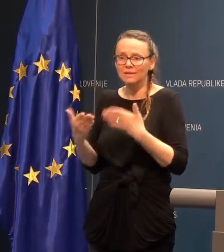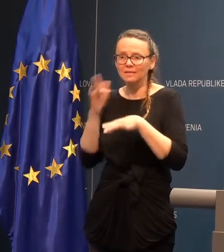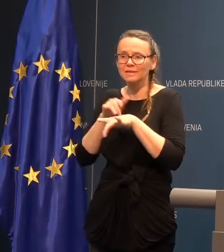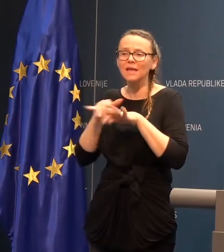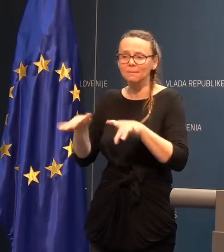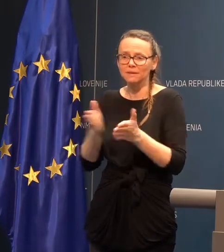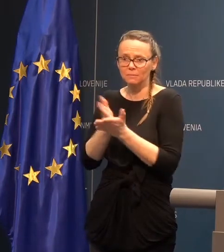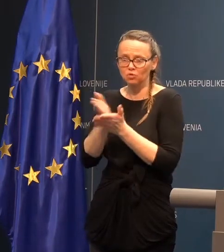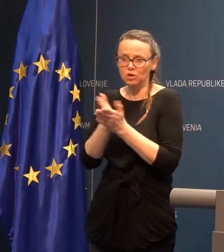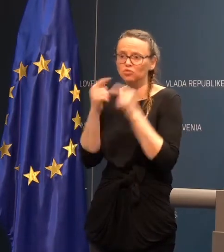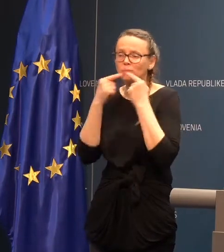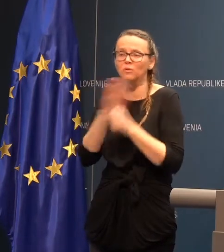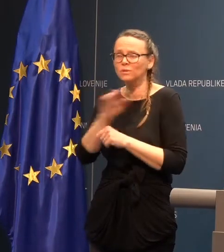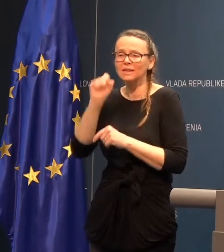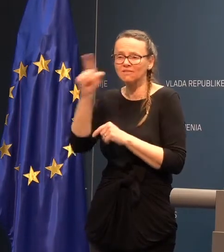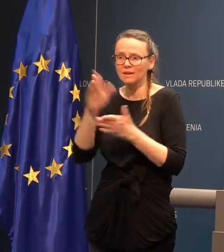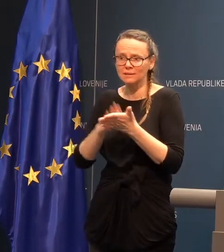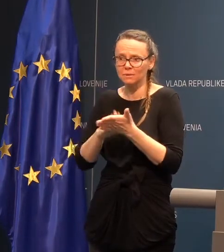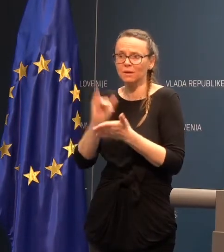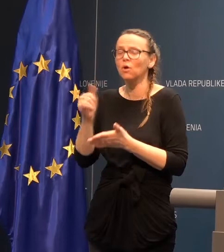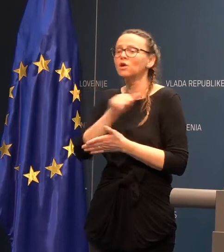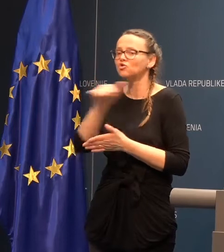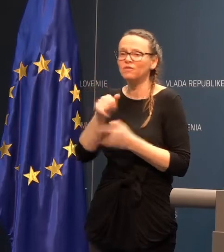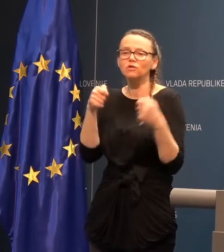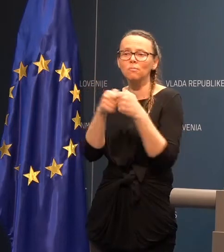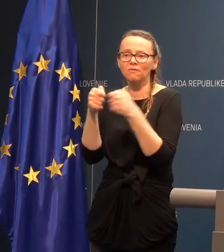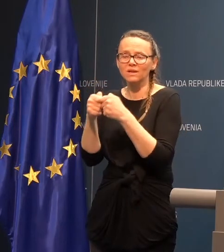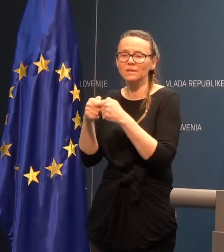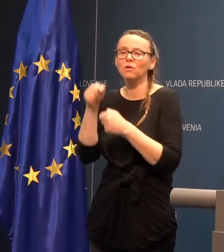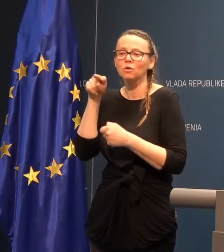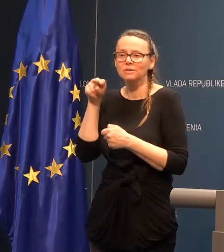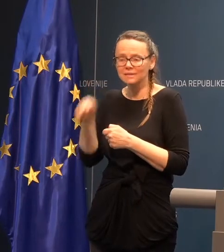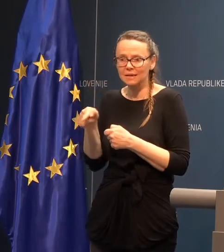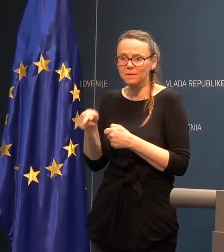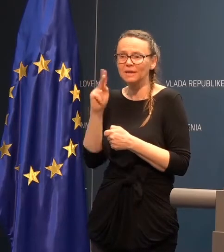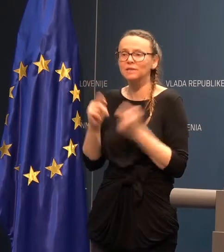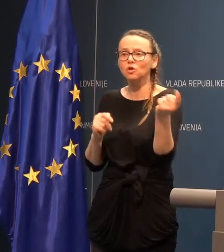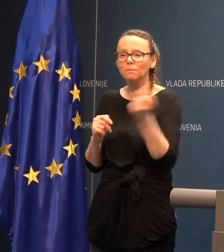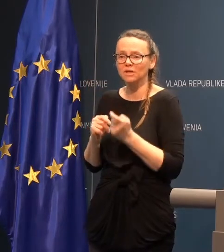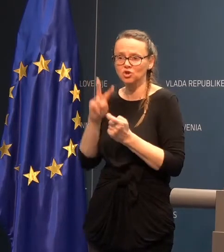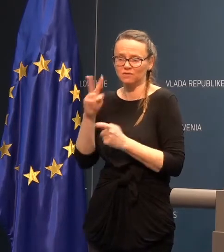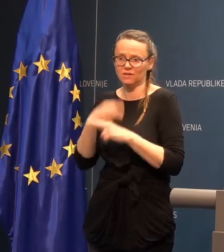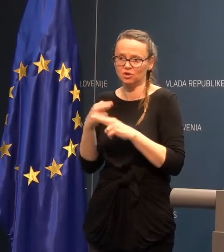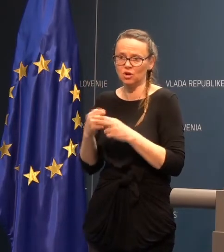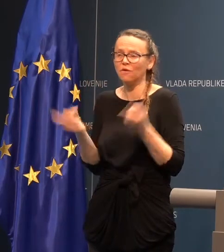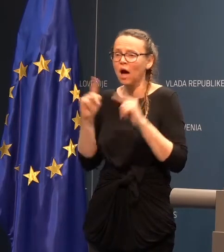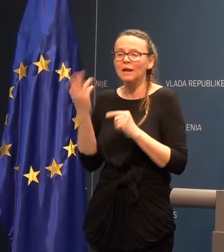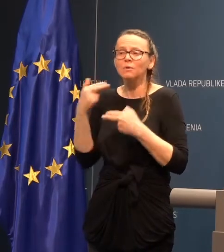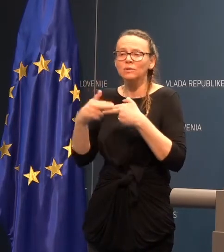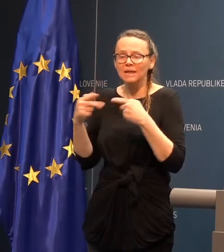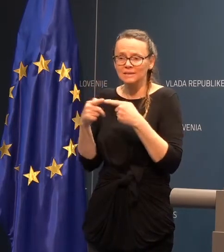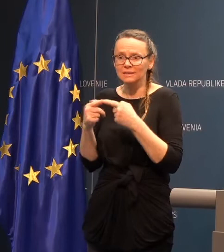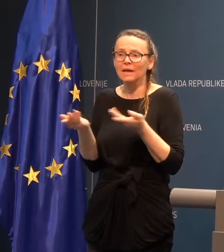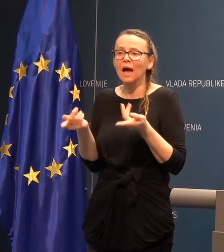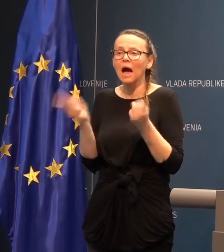povedala, da vseh prih panes primeru je še vedno povezanih s temi, ki so prišli v državo. Se pravi, ali je desen stik, ali je